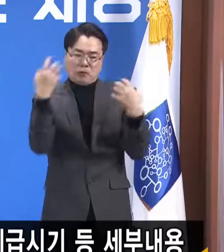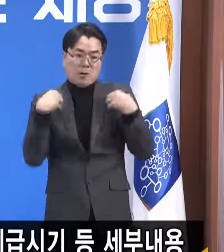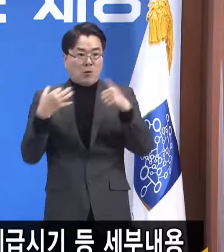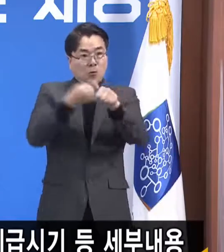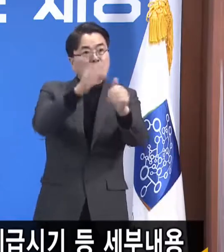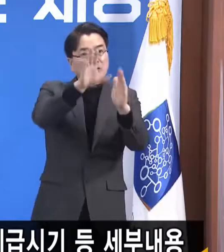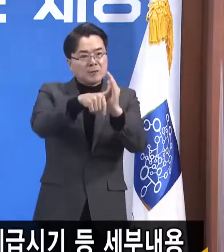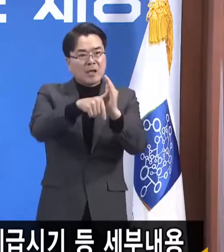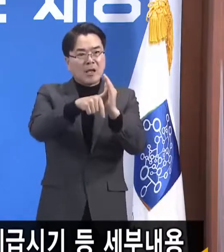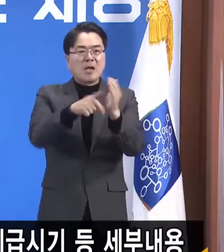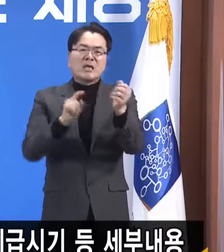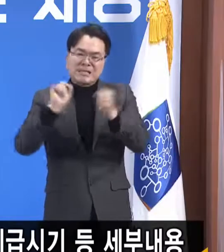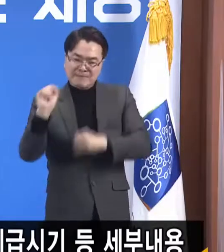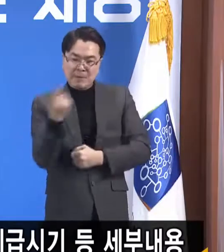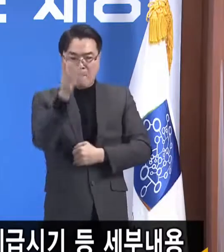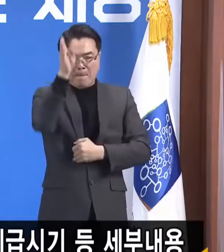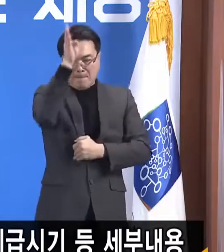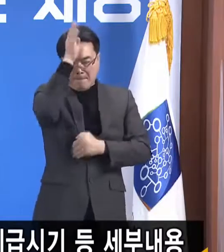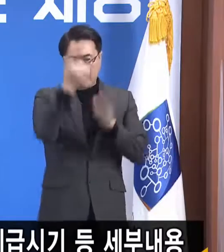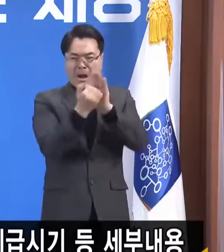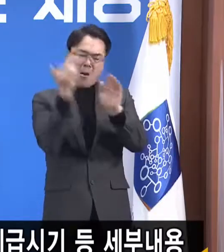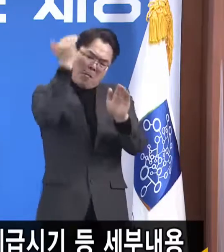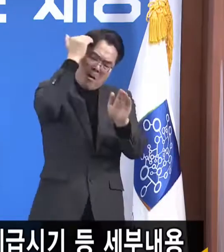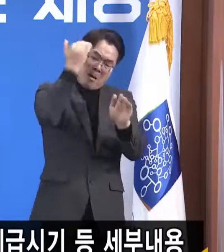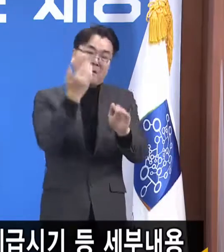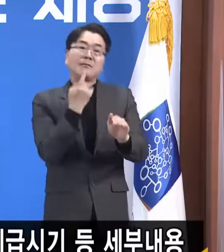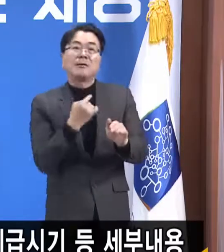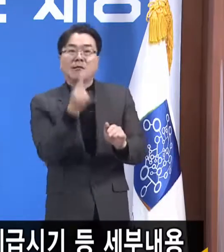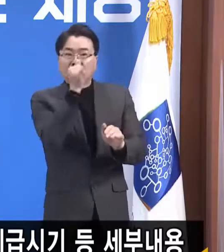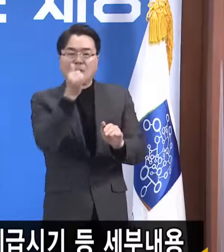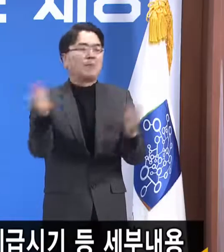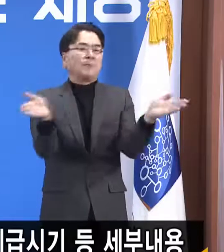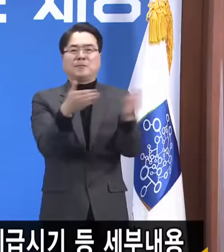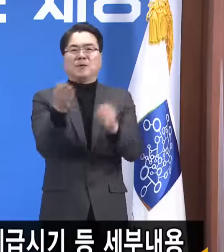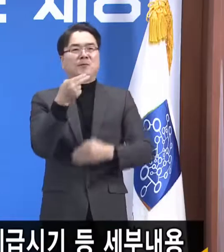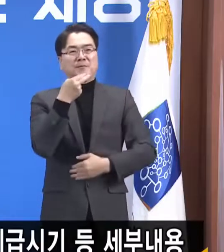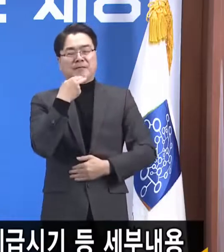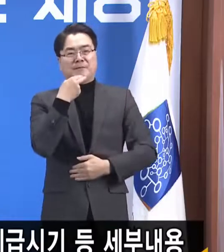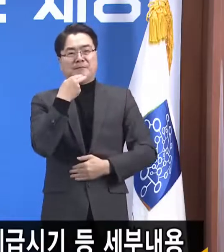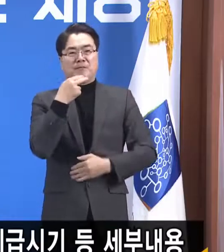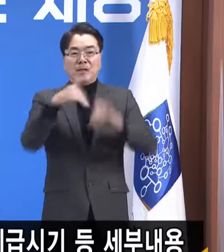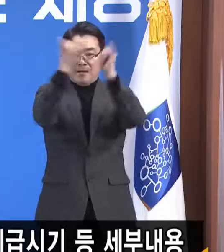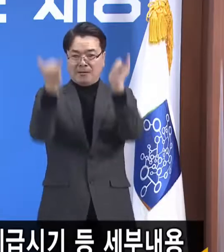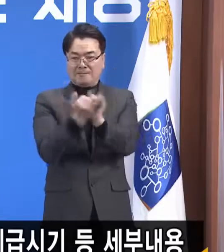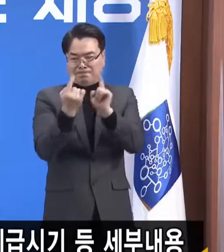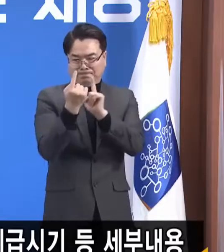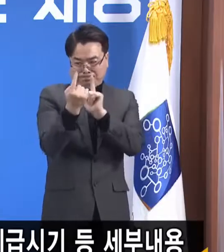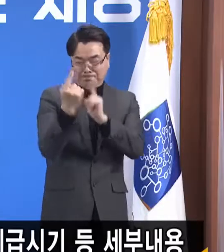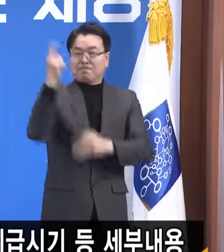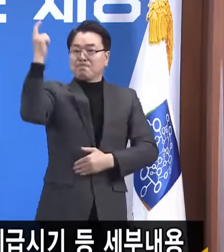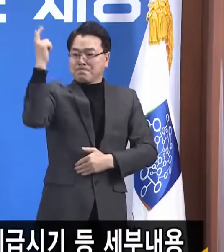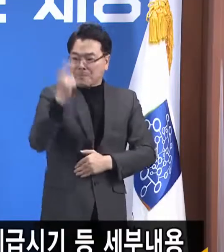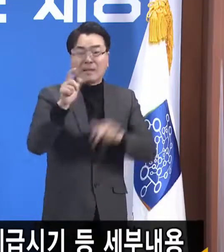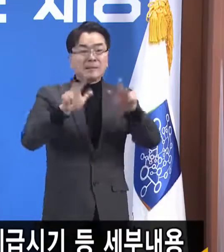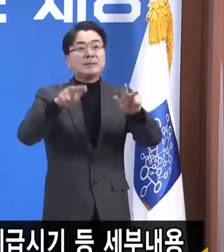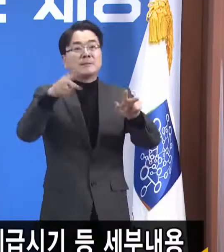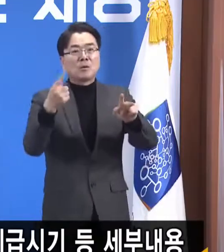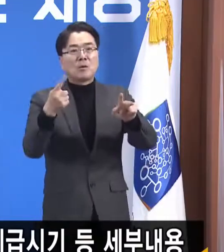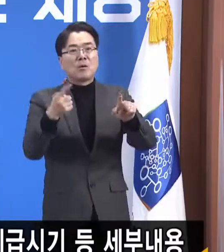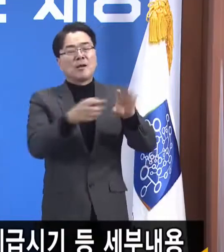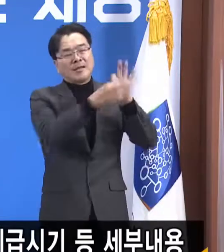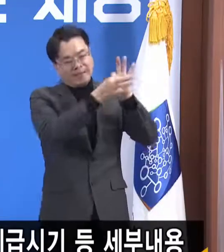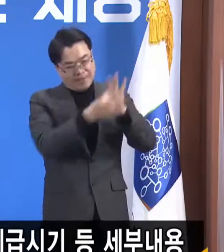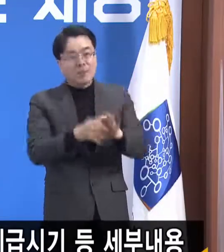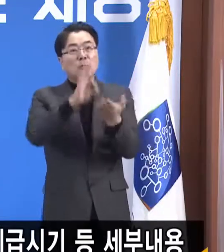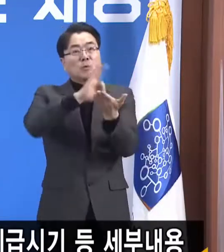방역 문제는 특별히 생겨난 것이 없습니다. 사회적 거리두기가 강화된 지금도 여전히